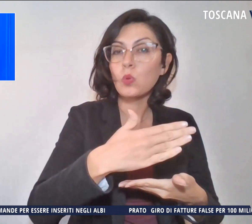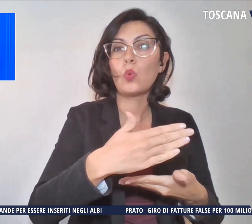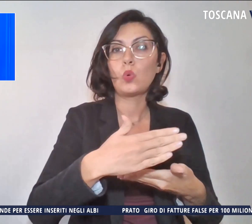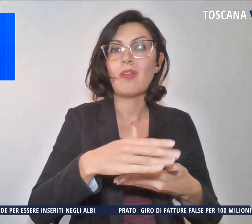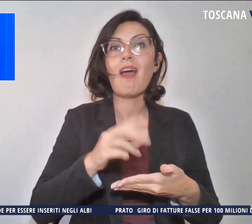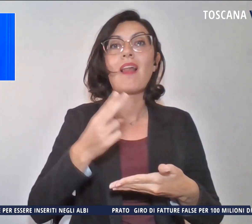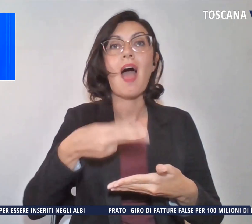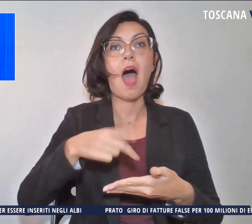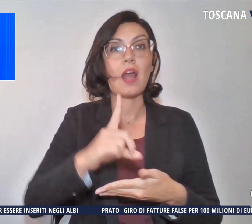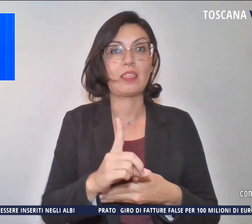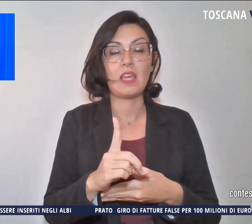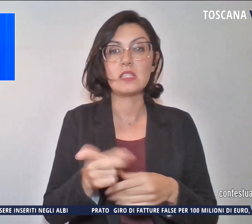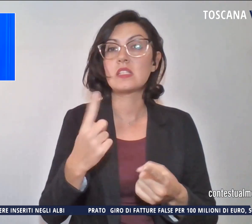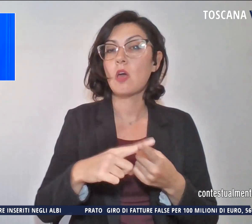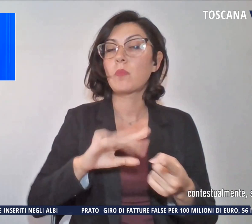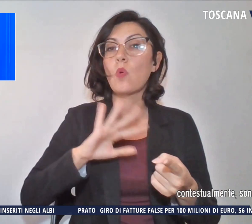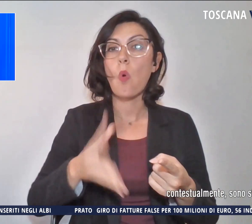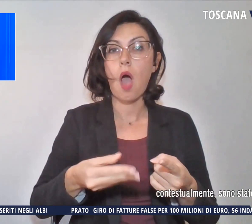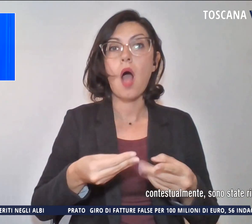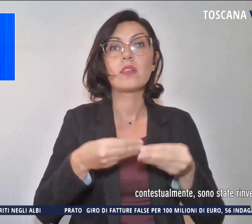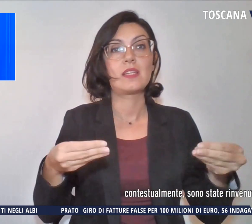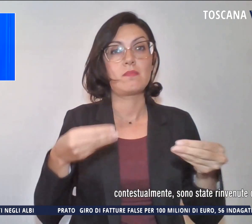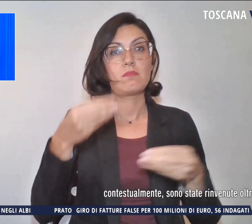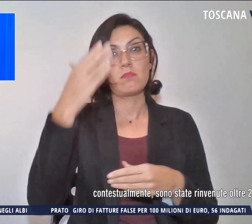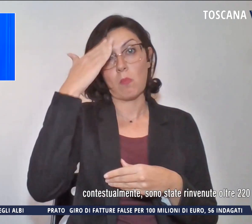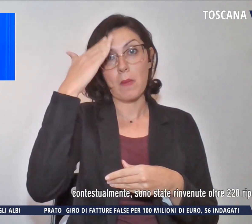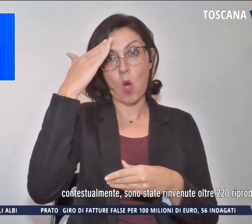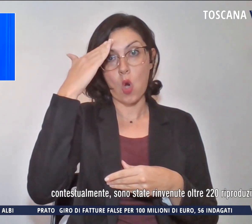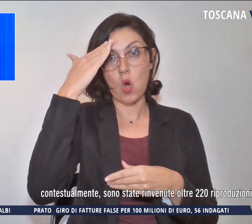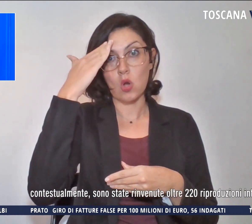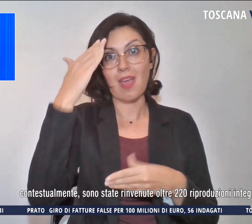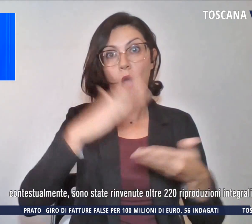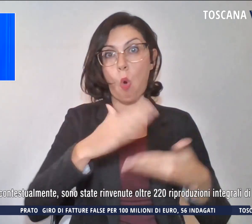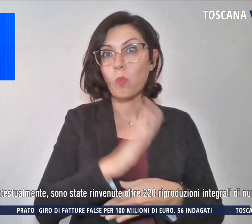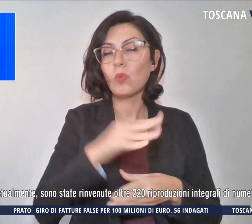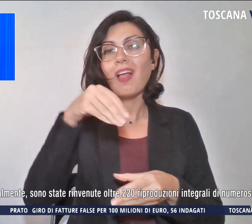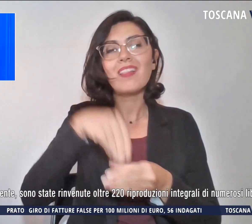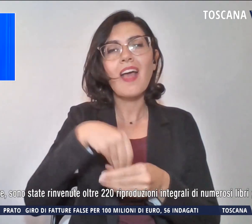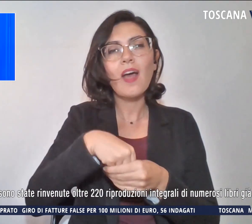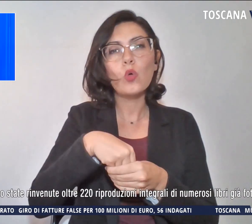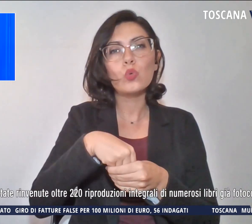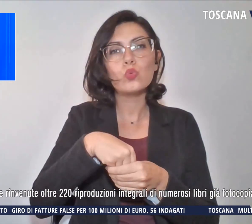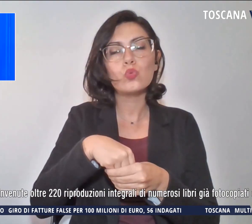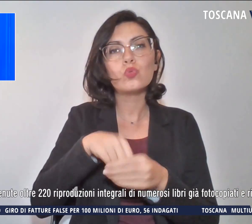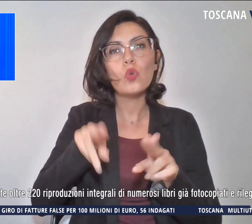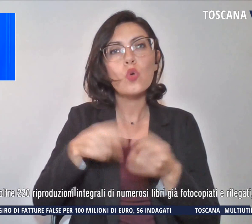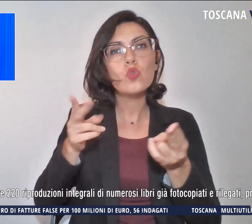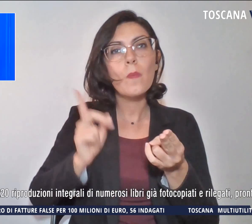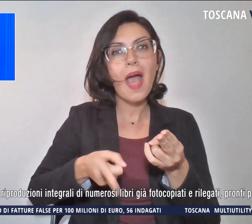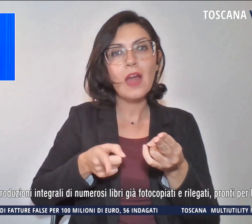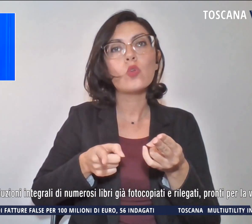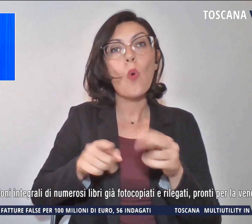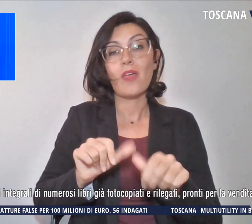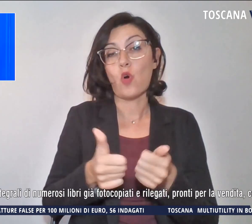e altri dispositivi di memoria al cui interno sono state rinvenute in formato digitale